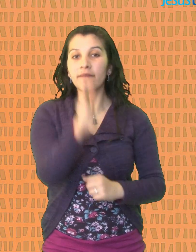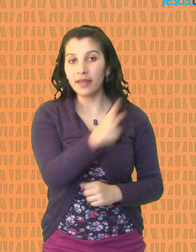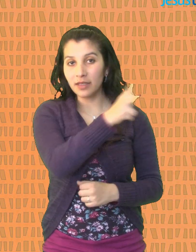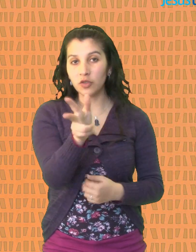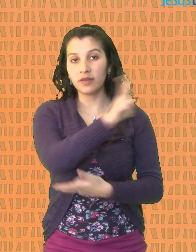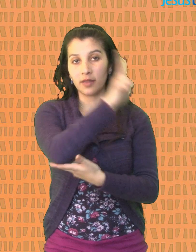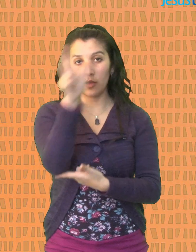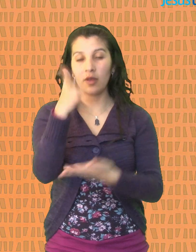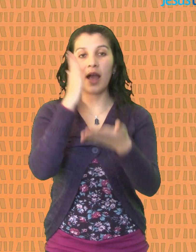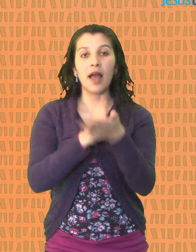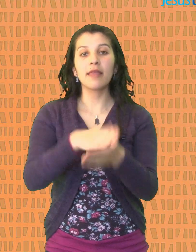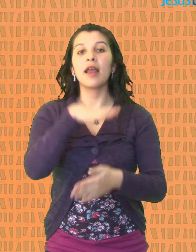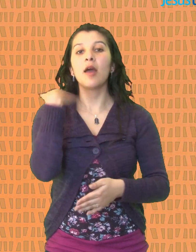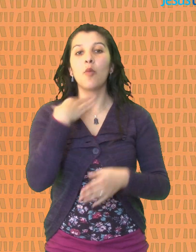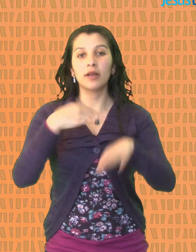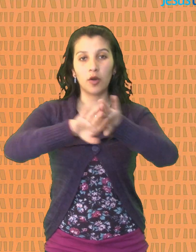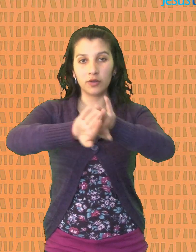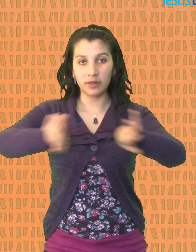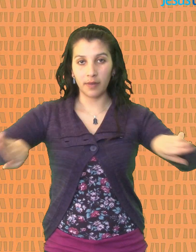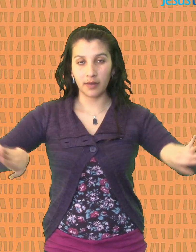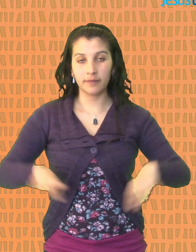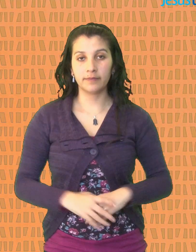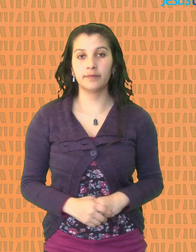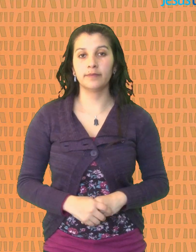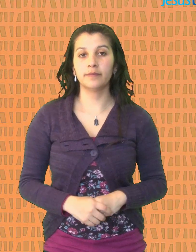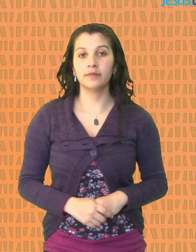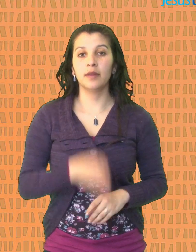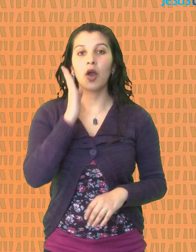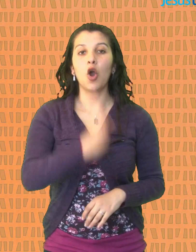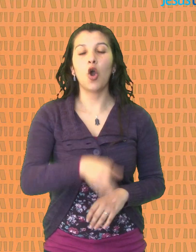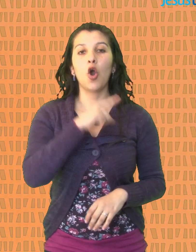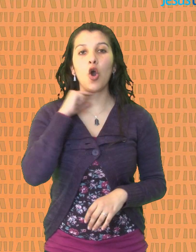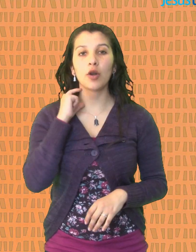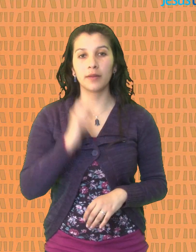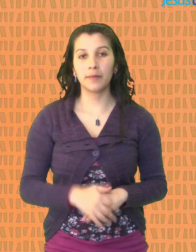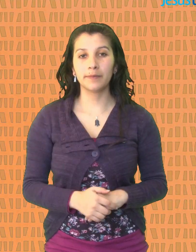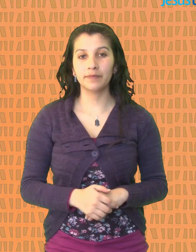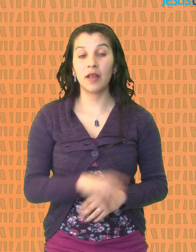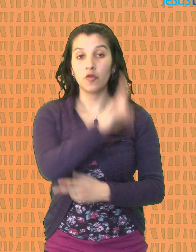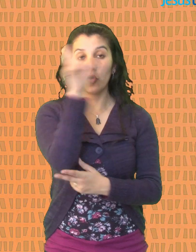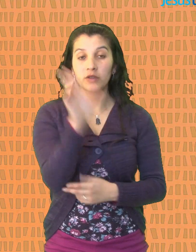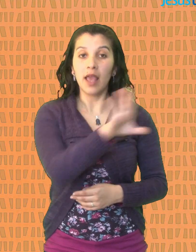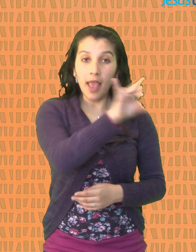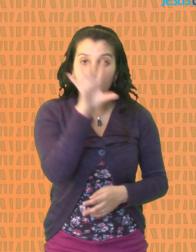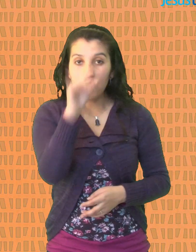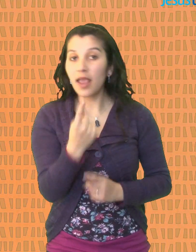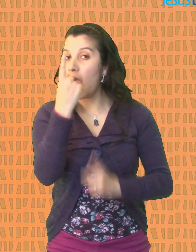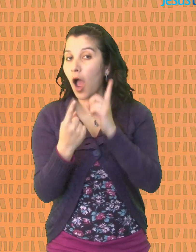hasta que la muerte los separe. Orden Dios elige a algunos varones para que ayuden